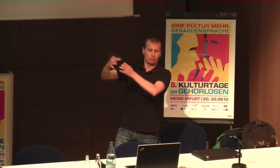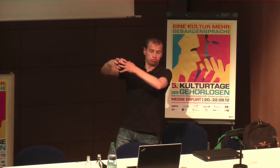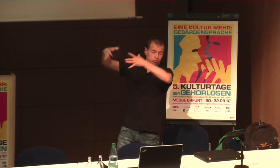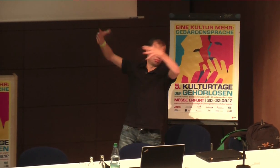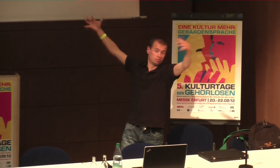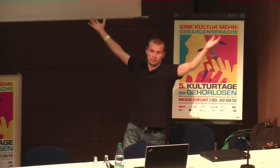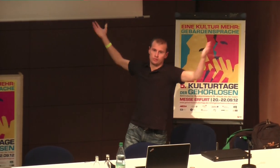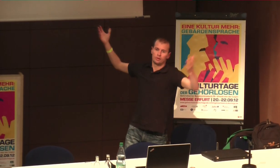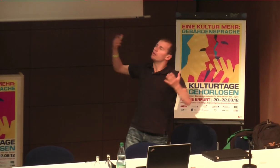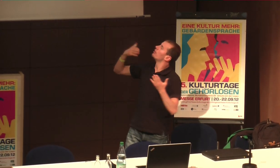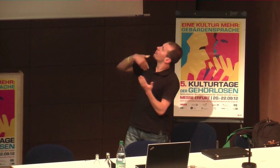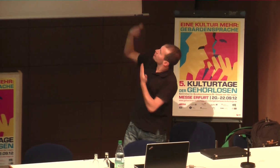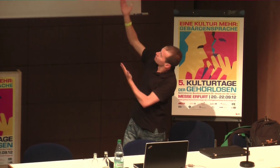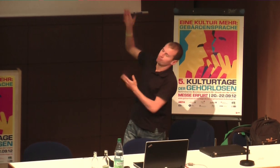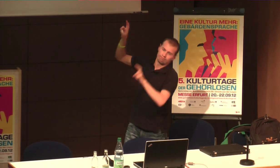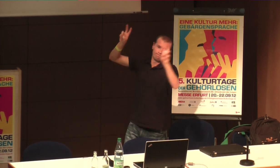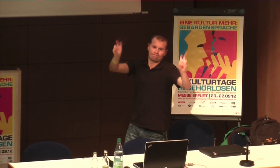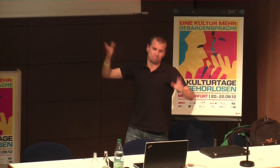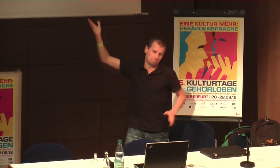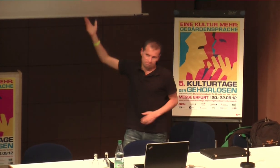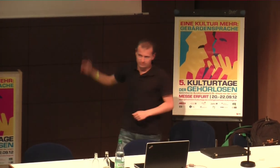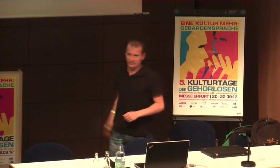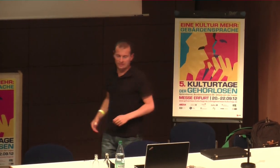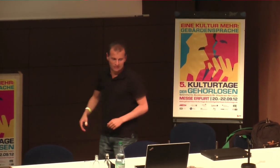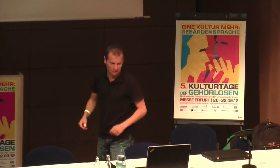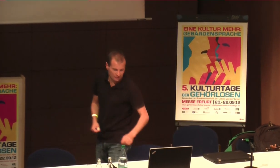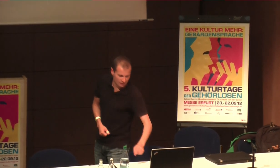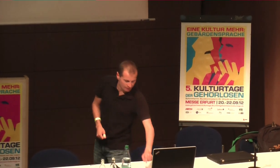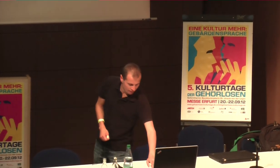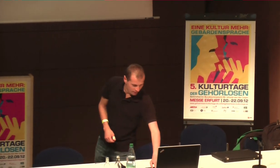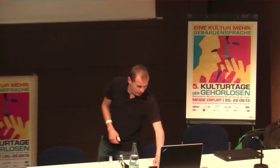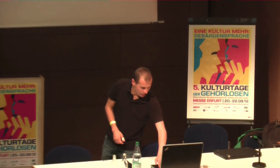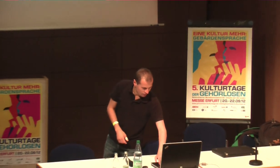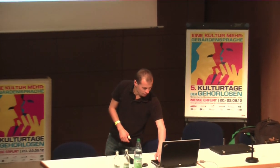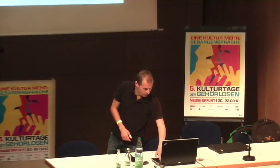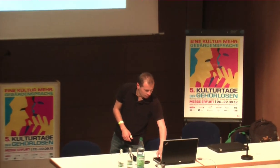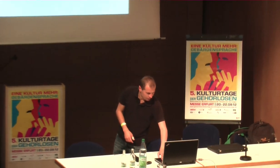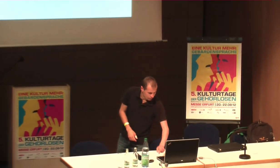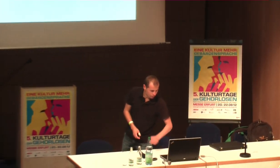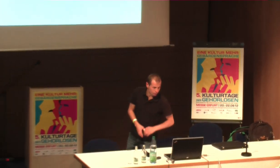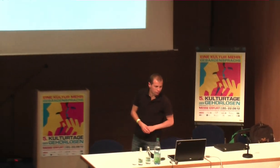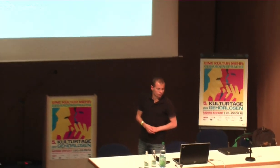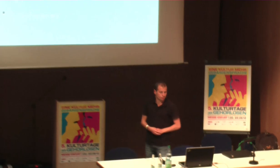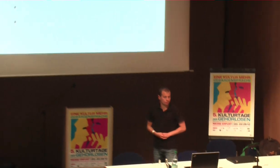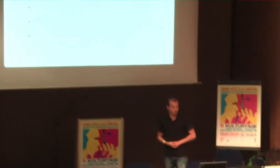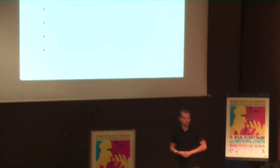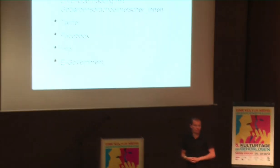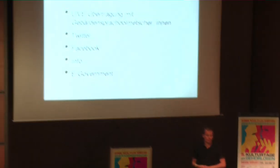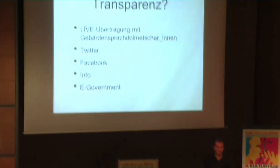da sind viele verschiedene Wörter entstanden, und deswegen nur mal so als Anregung, dass die Piratenpartei eben wichtig ist. Das